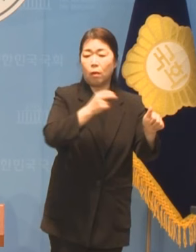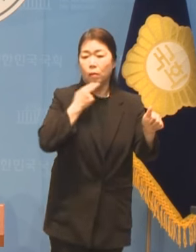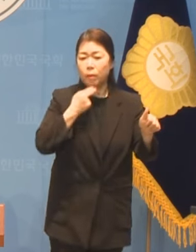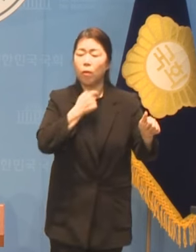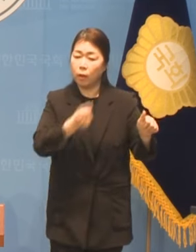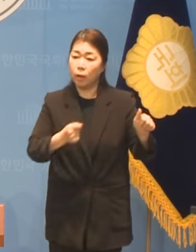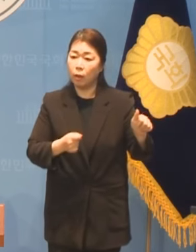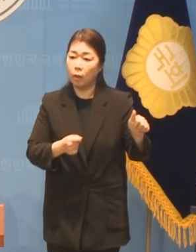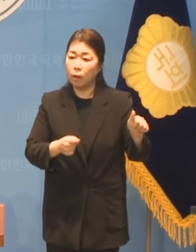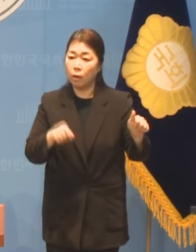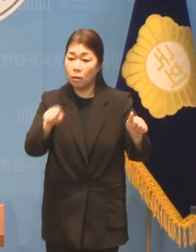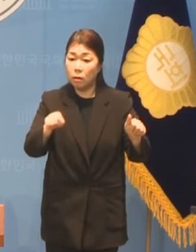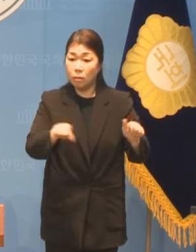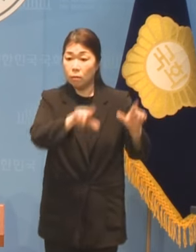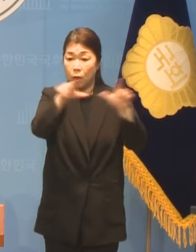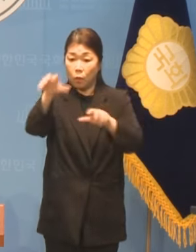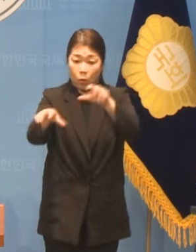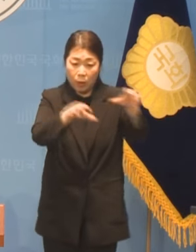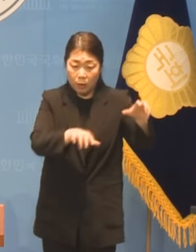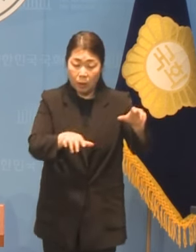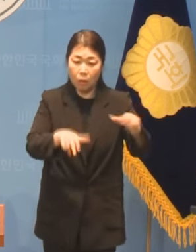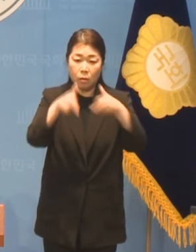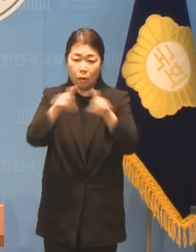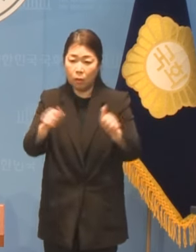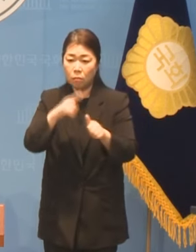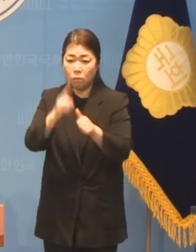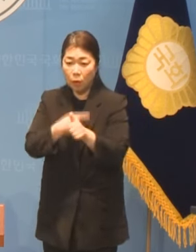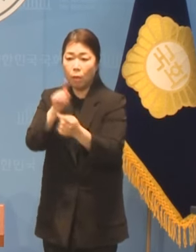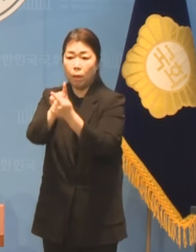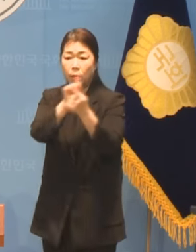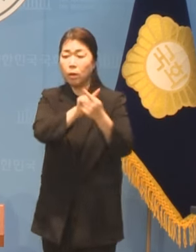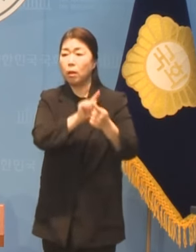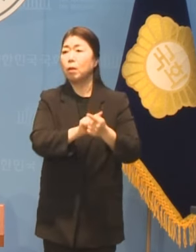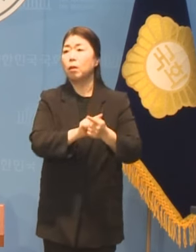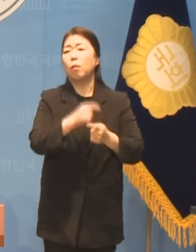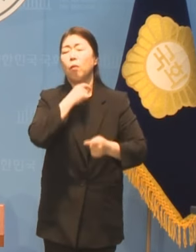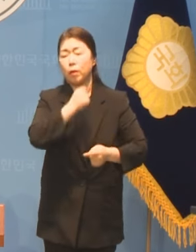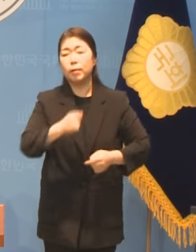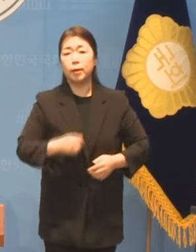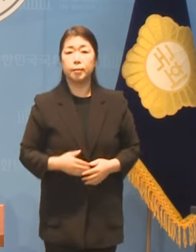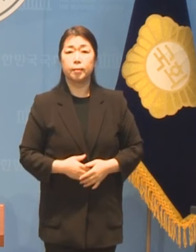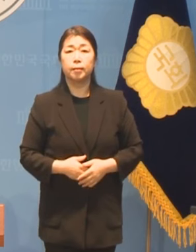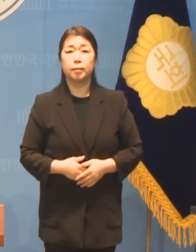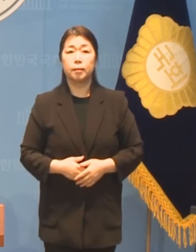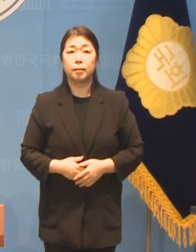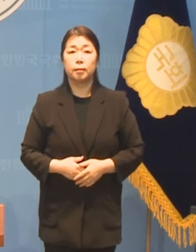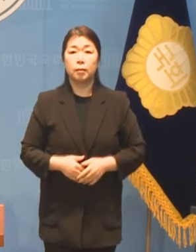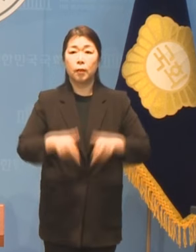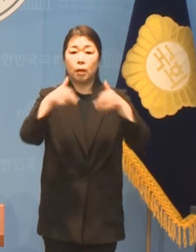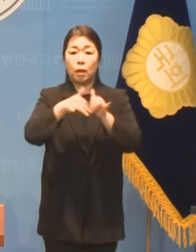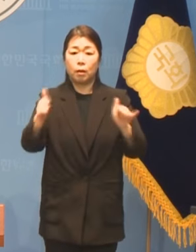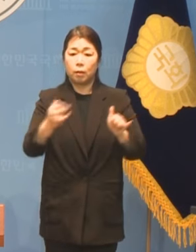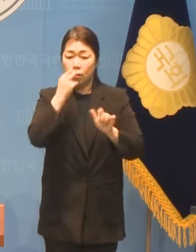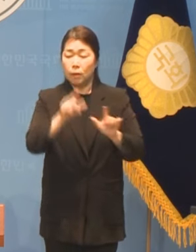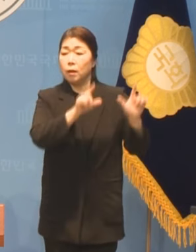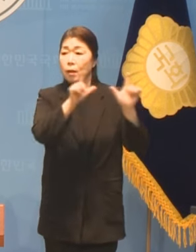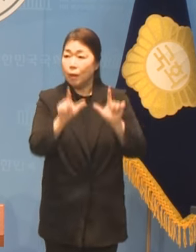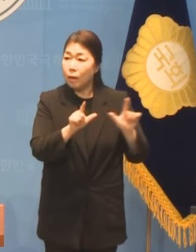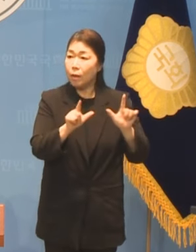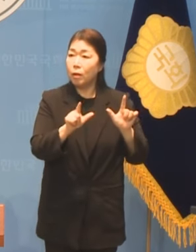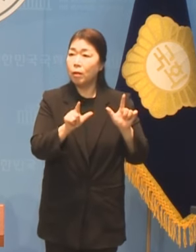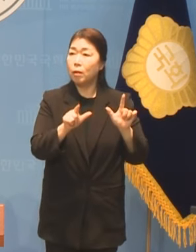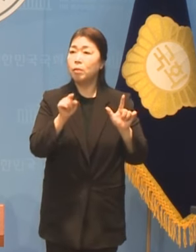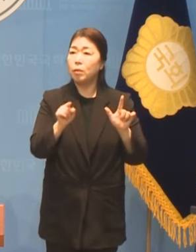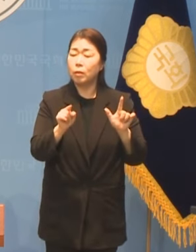속에서 마주치는 내 이웃에 당연하게 장애인이 있는 사회를 바랍니다 장애인의 생존에 가격이 붙지